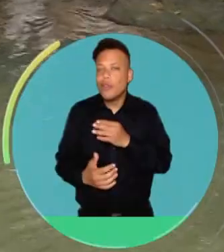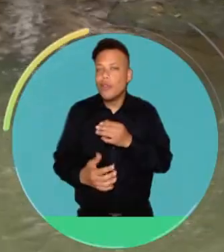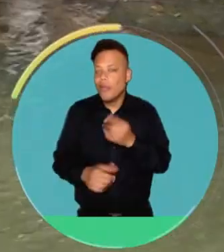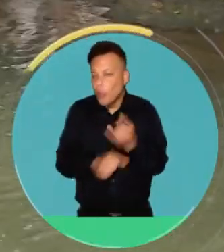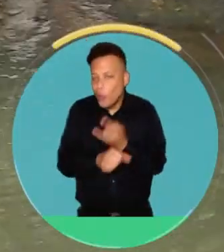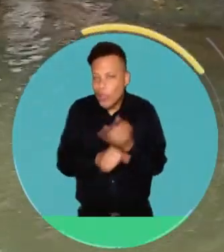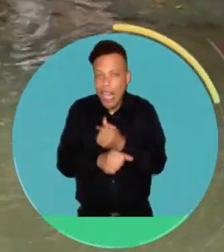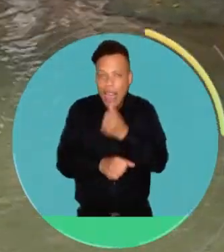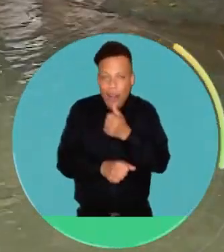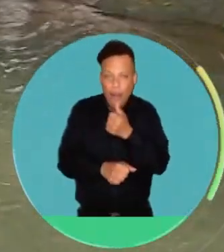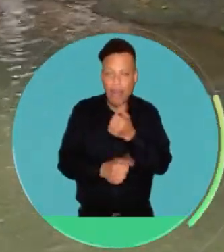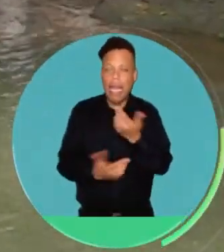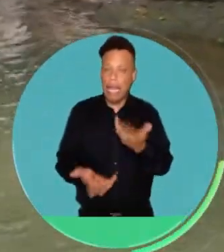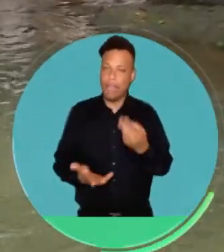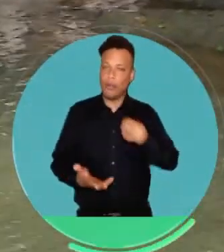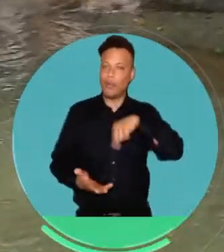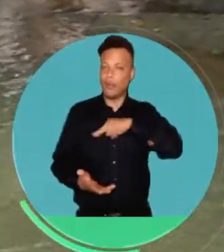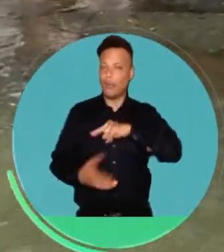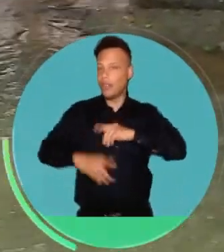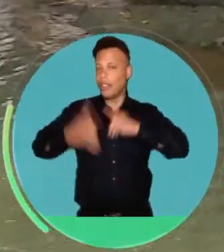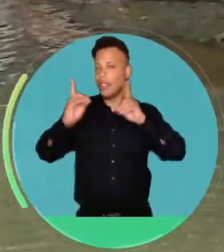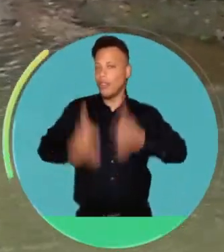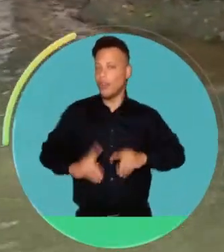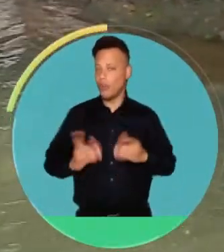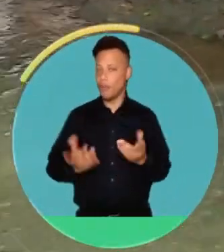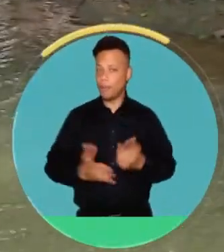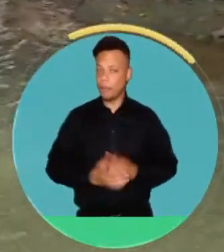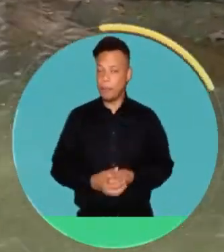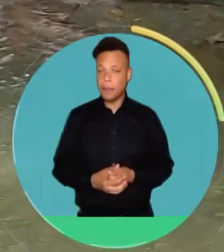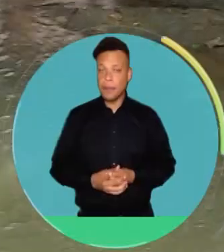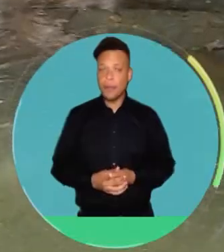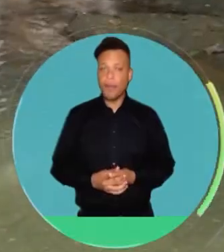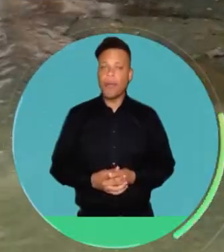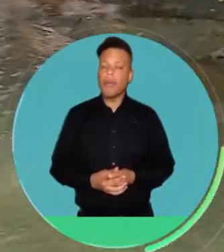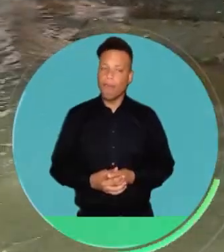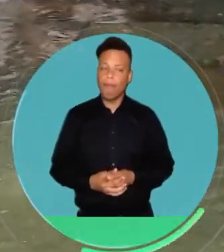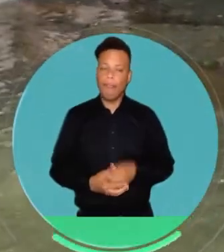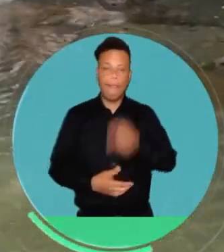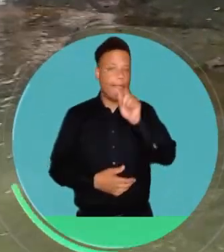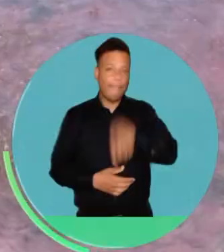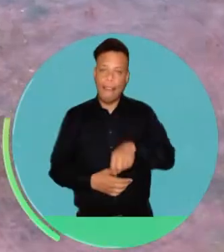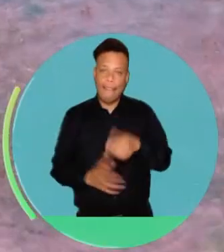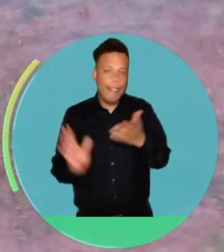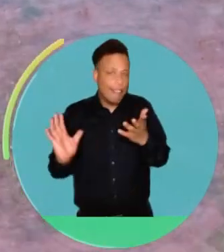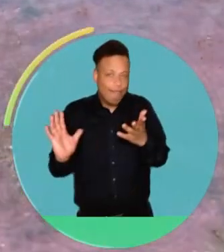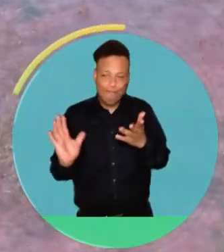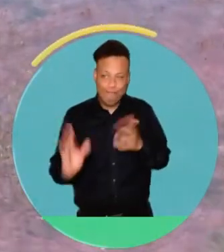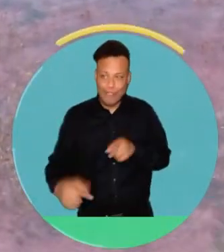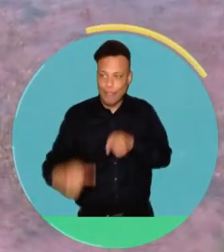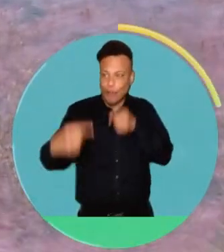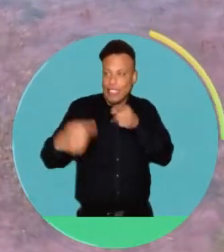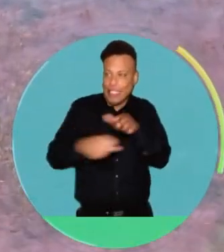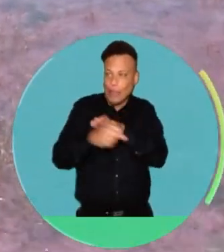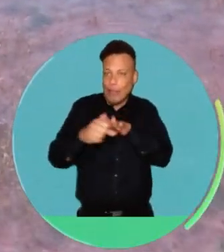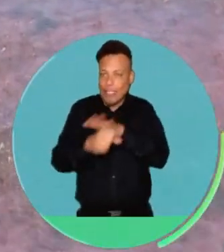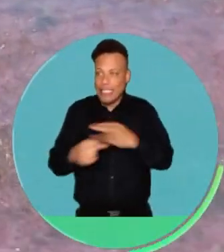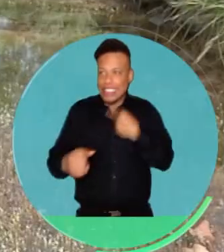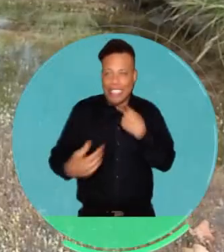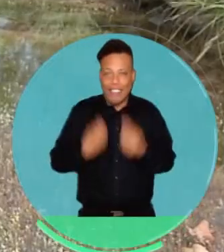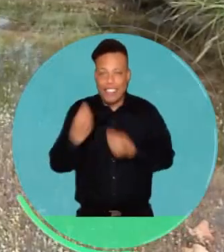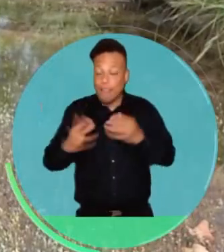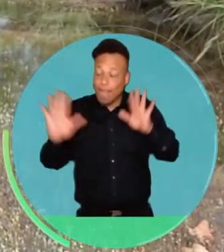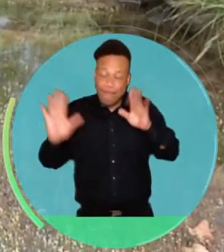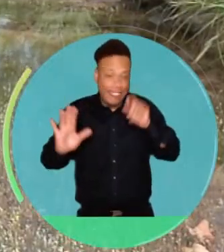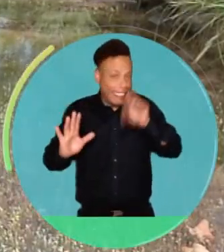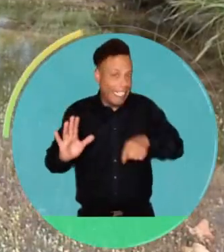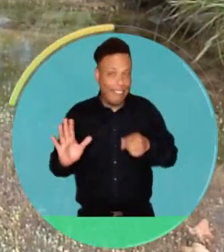los que consumimos, nosotros somos los que tomamos las decisiones. Sí, entonces... Lo tenemos que afrontar, lo tenemos que hacer de la